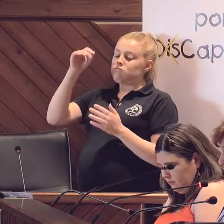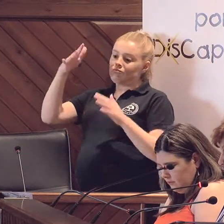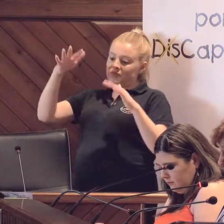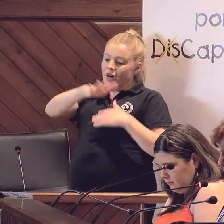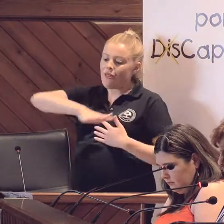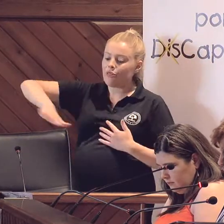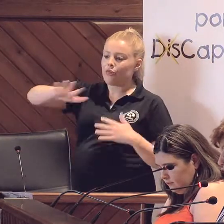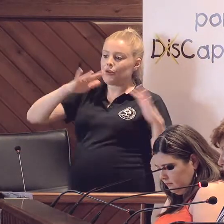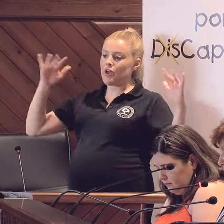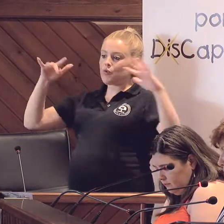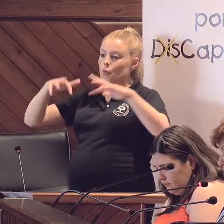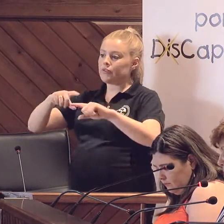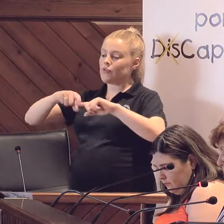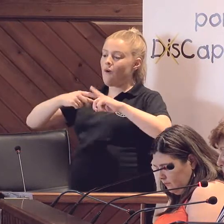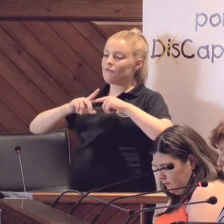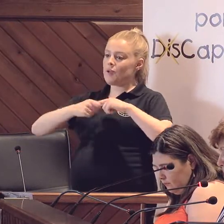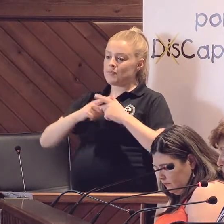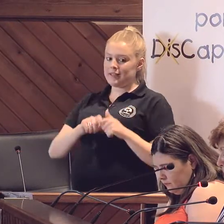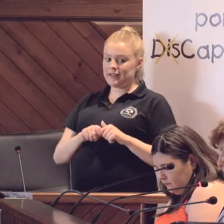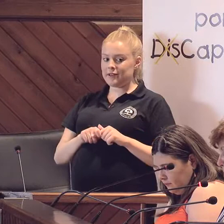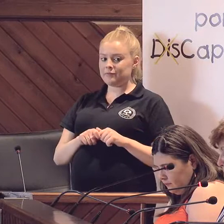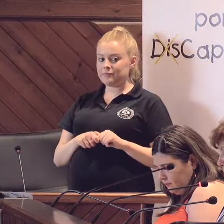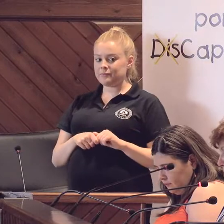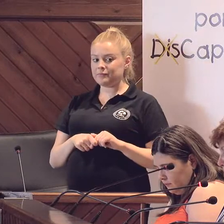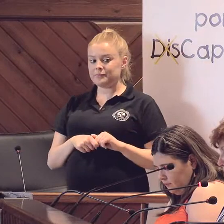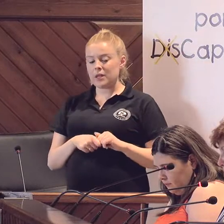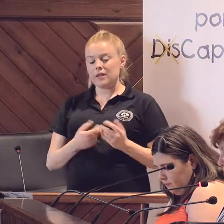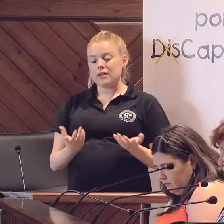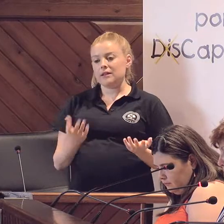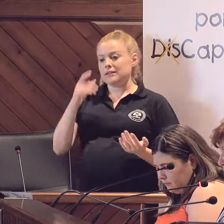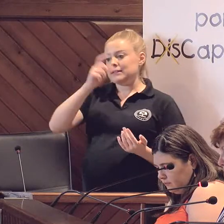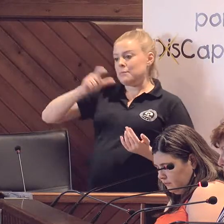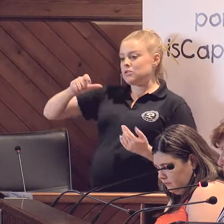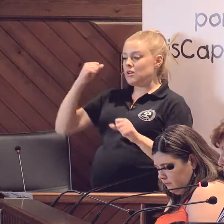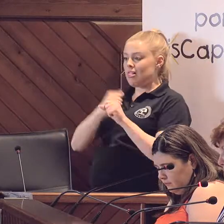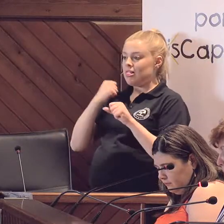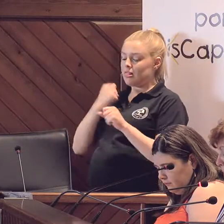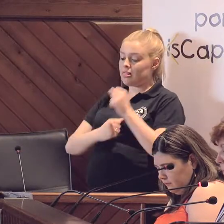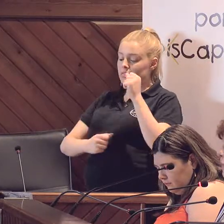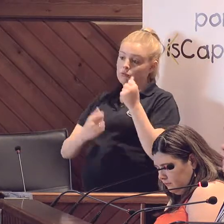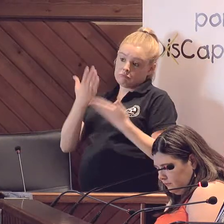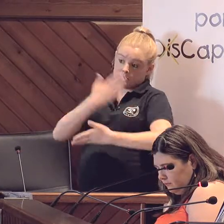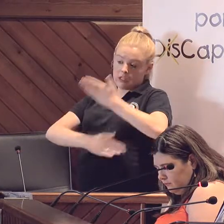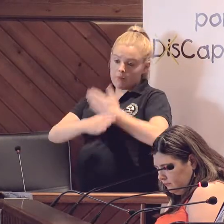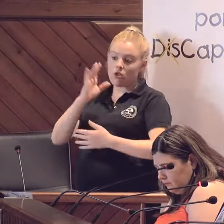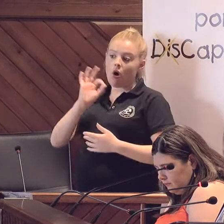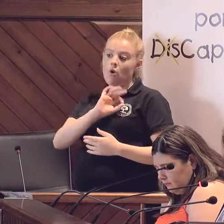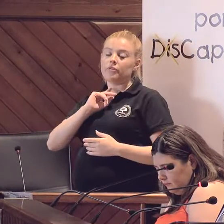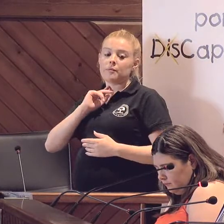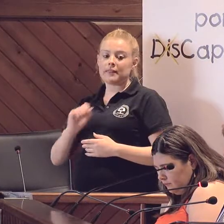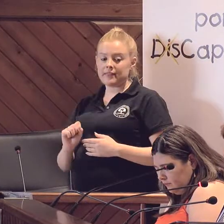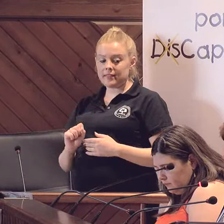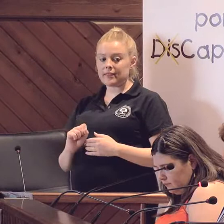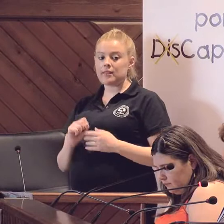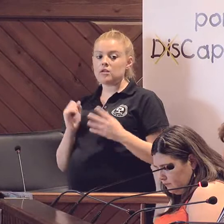Para las personas que trabajan con personas discapacitadas o dependencia, o incluso los conflictos que